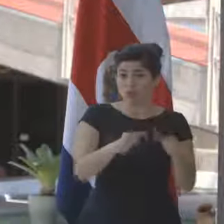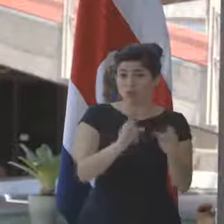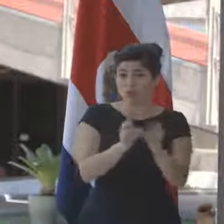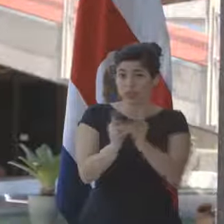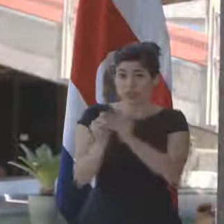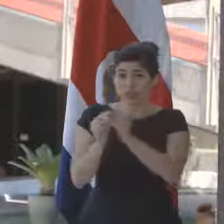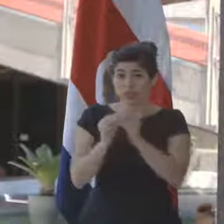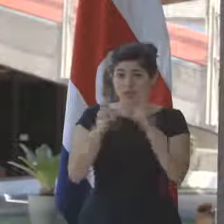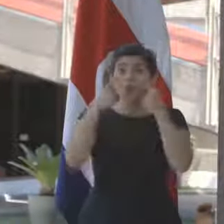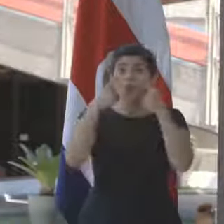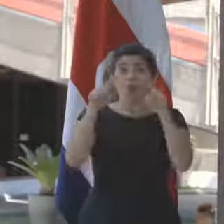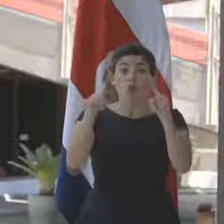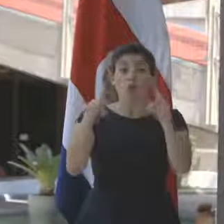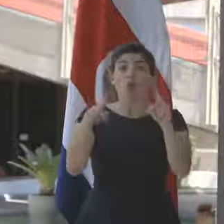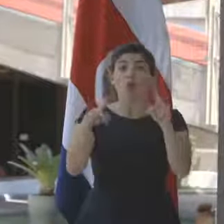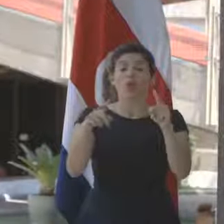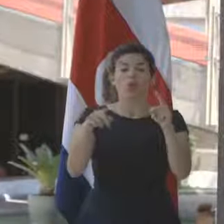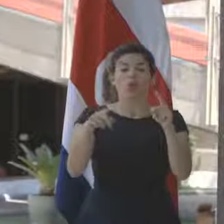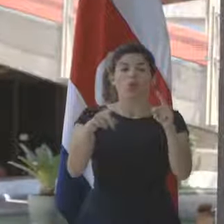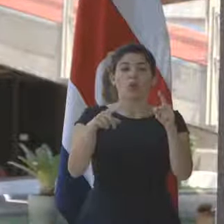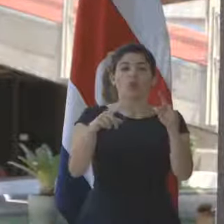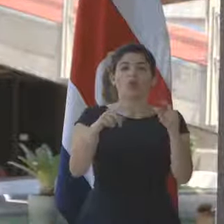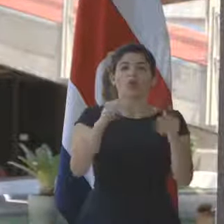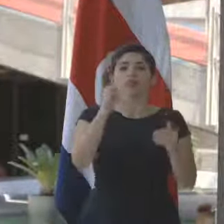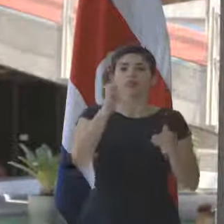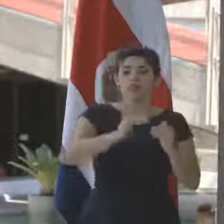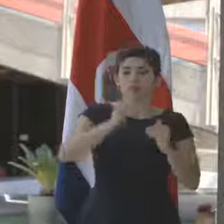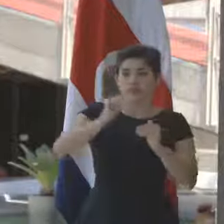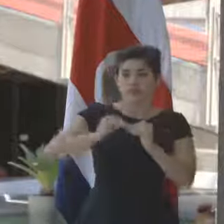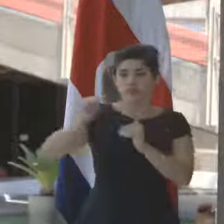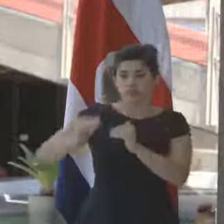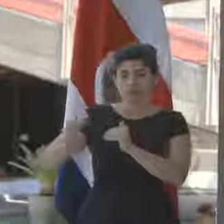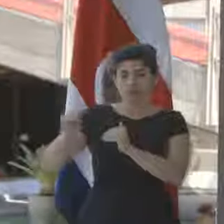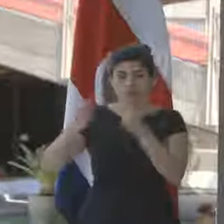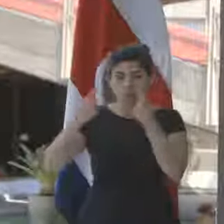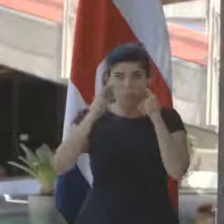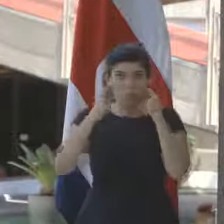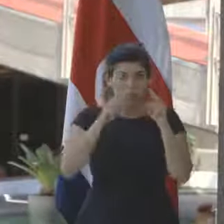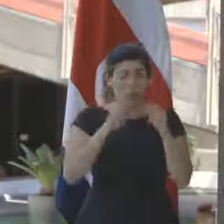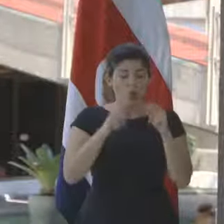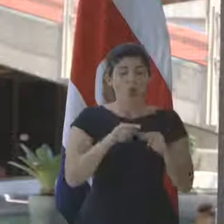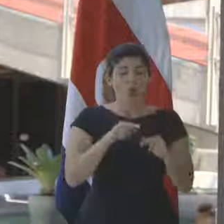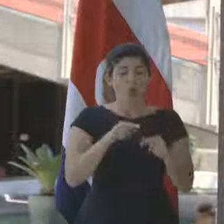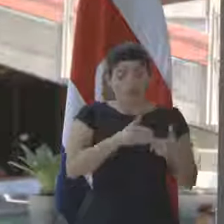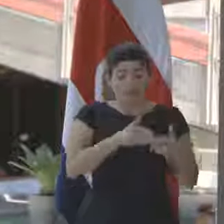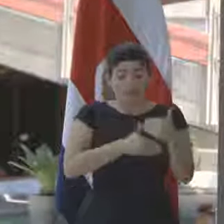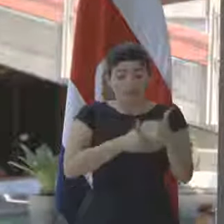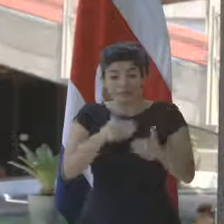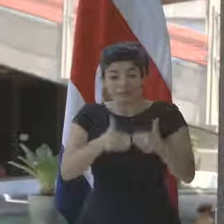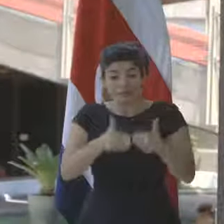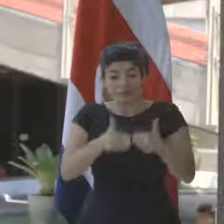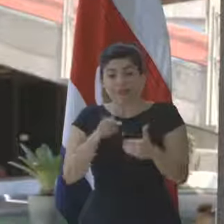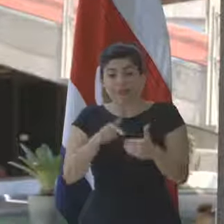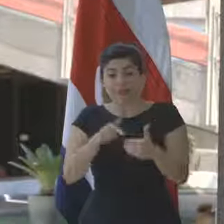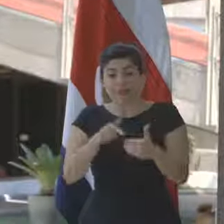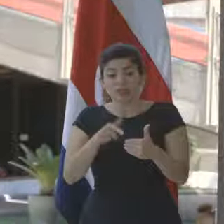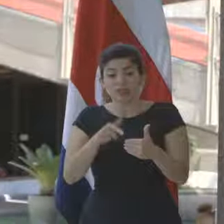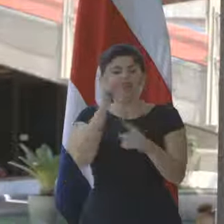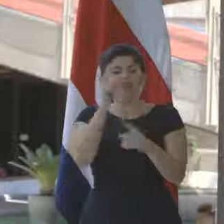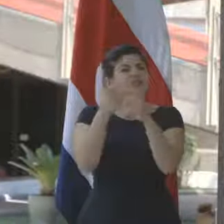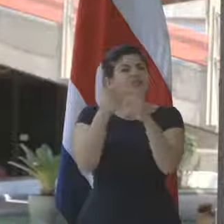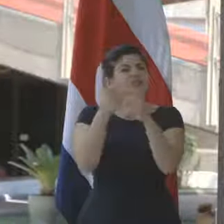logró hacer reducciones a la baja. Y este ejercicio lo que procura es